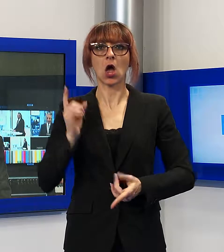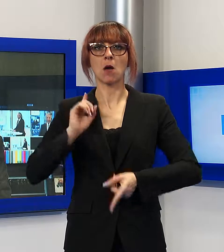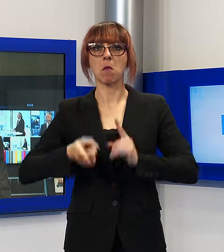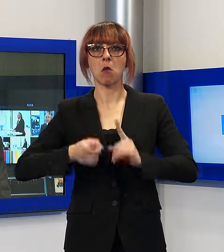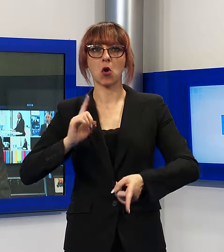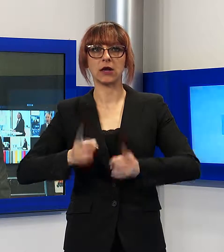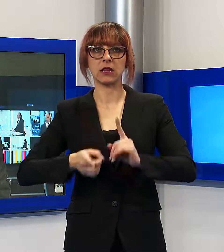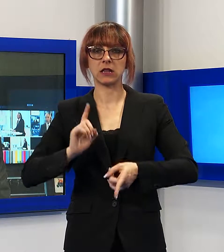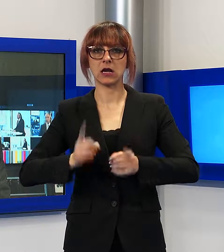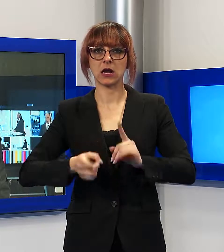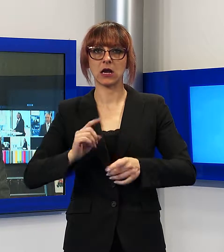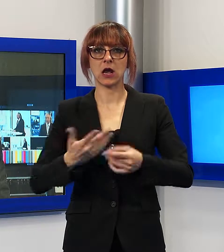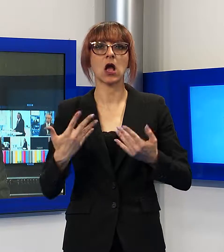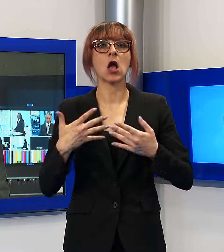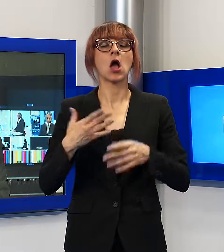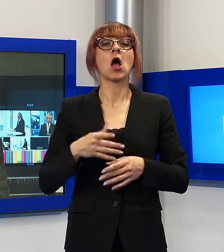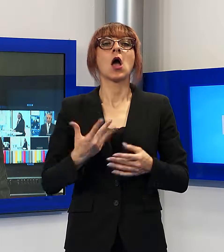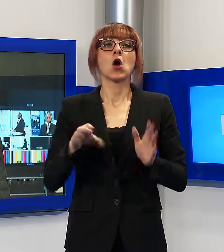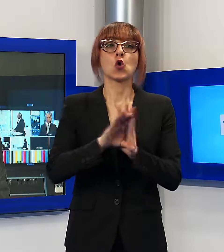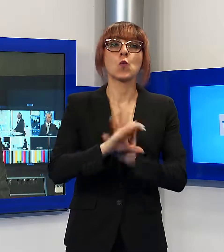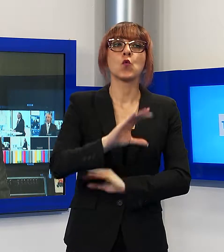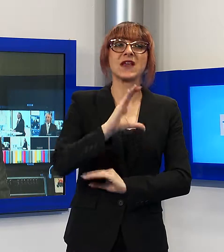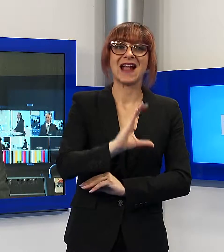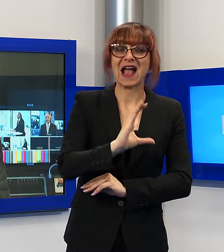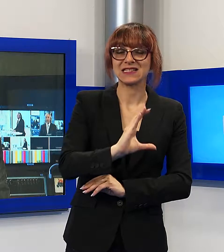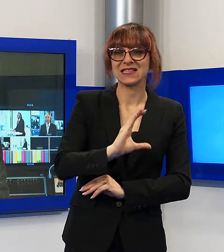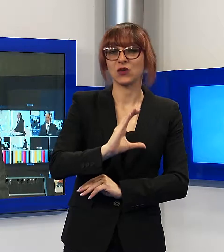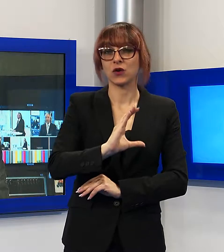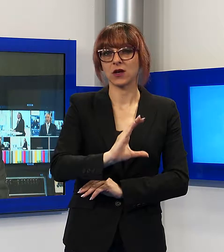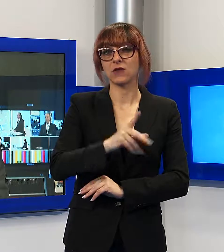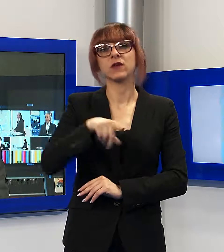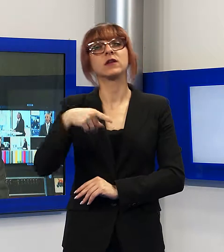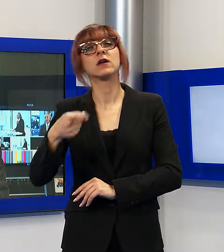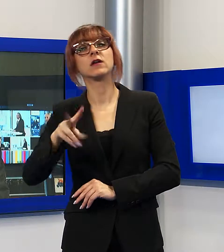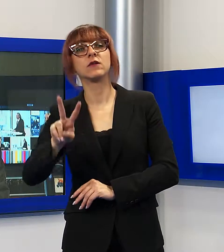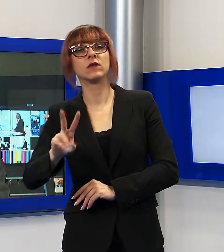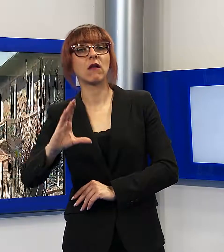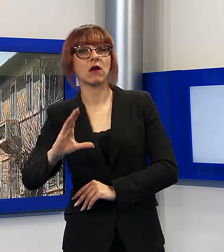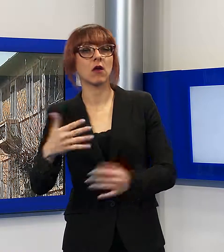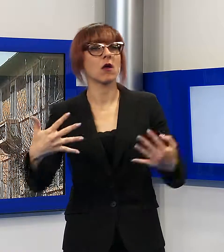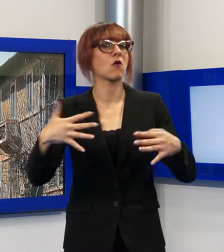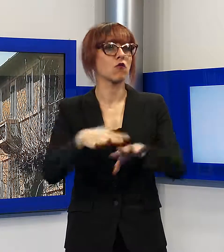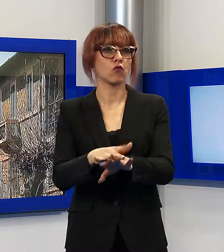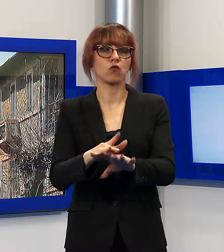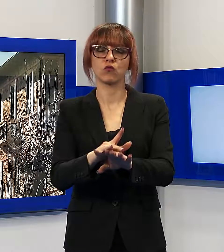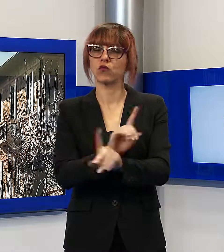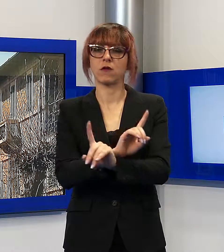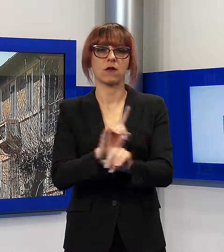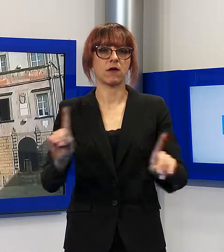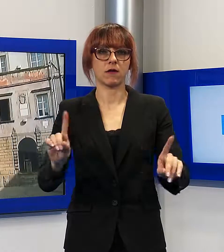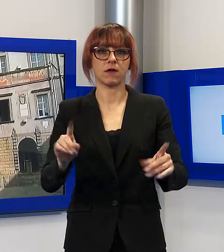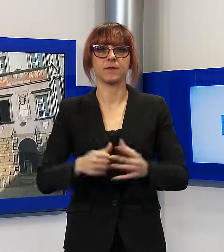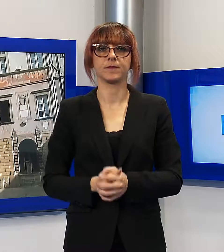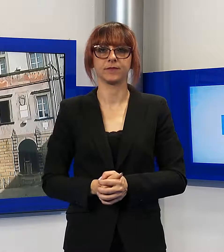No alla fusione tra i comuni di Castiglione e Garfagnana e Villa Collemandina. Castiglione e Villa